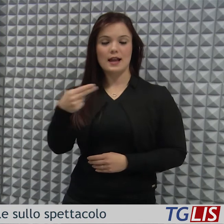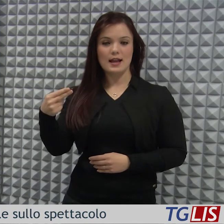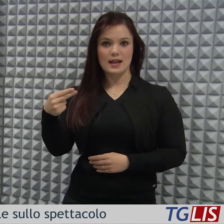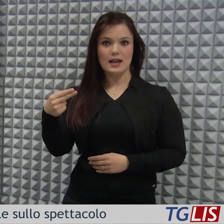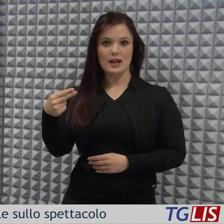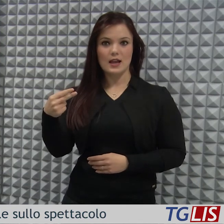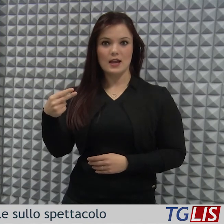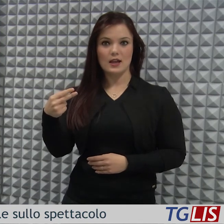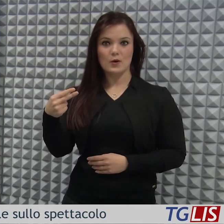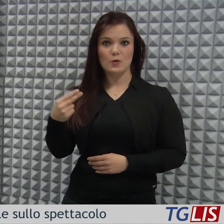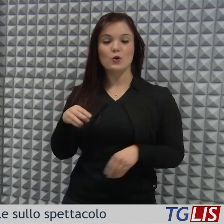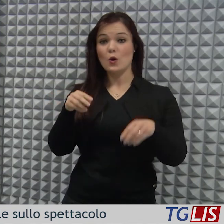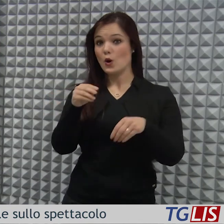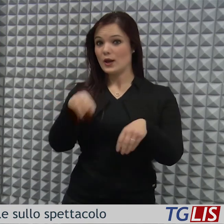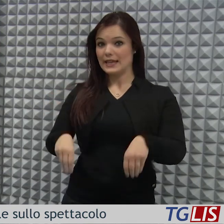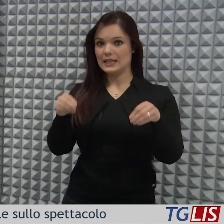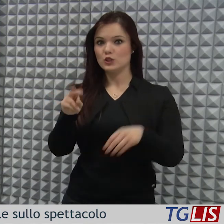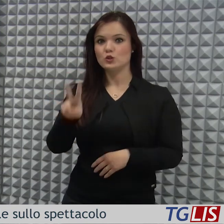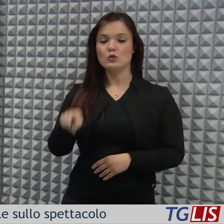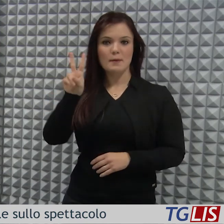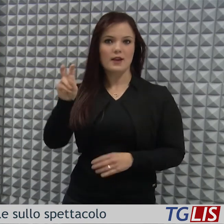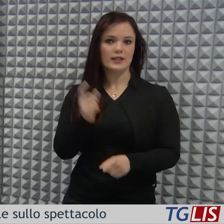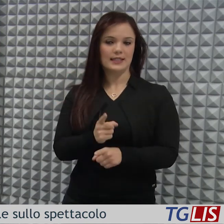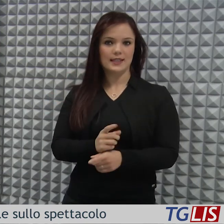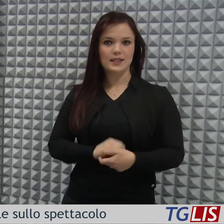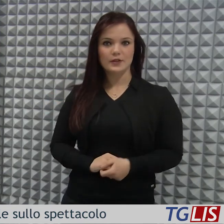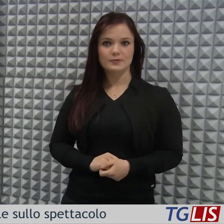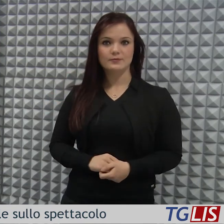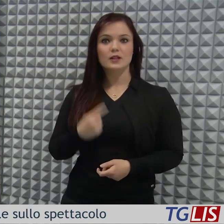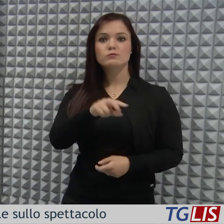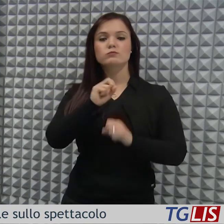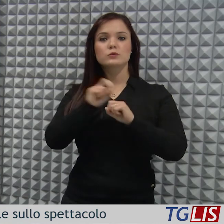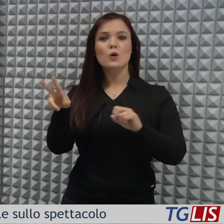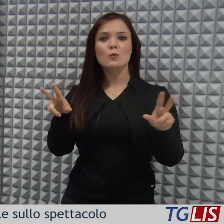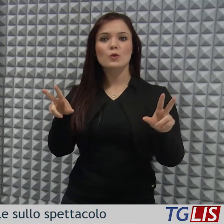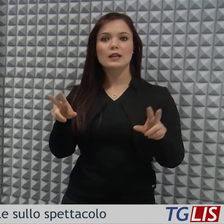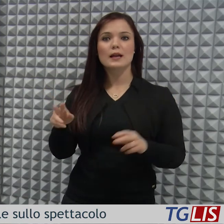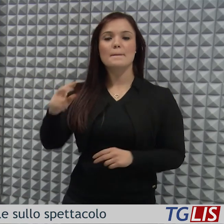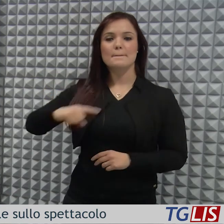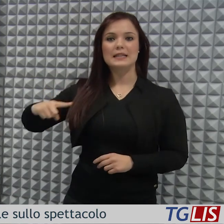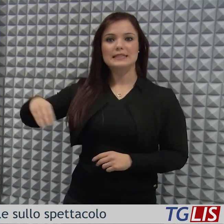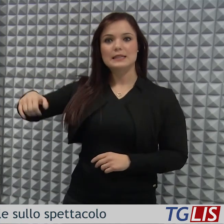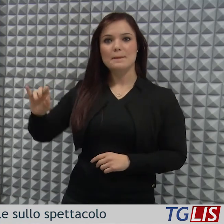milioni di euro dal 2020. Lo comunica Patrizia Minardi,